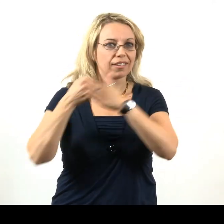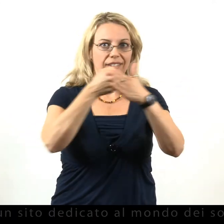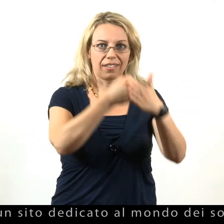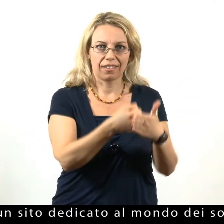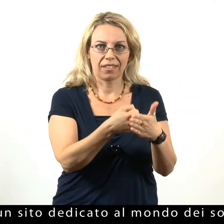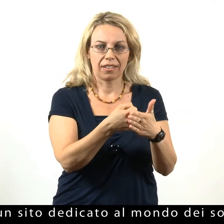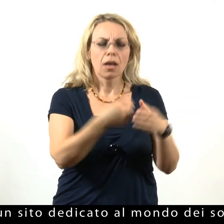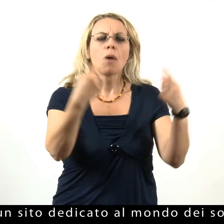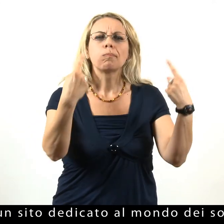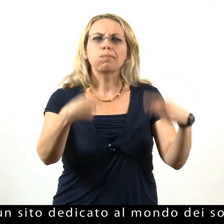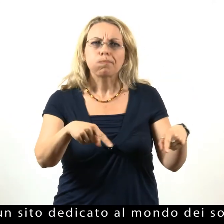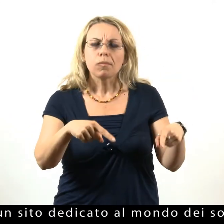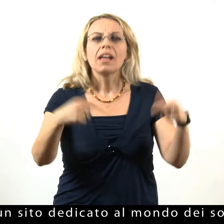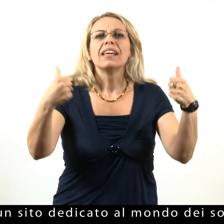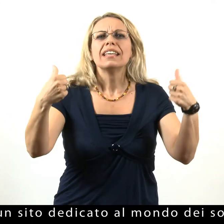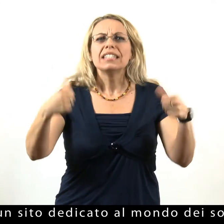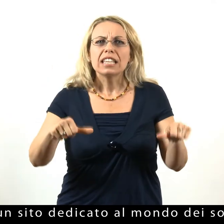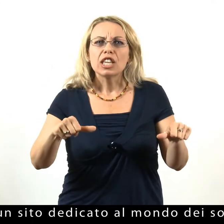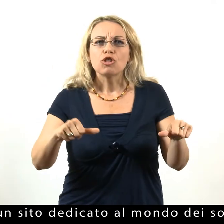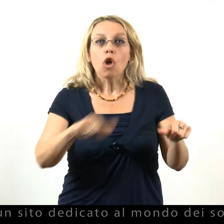un sito dedicato al mondo dei sordi.